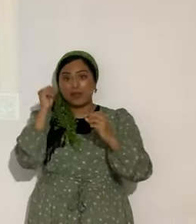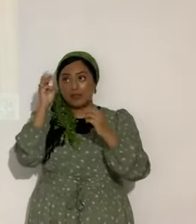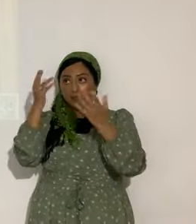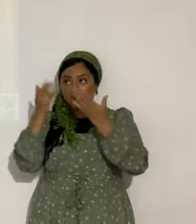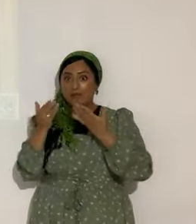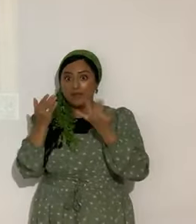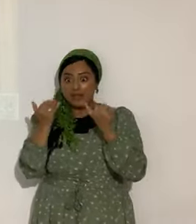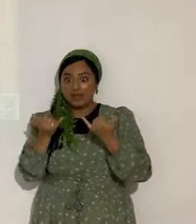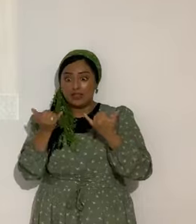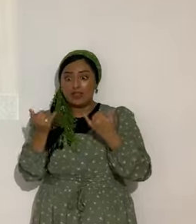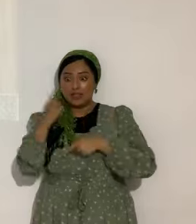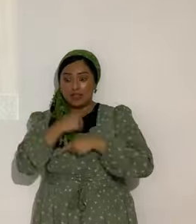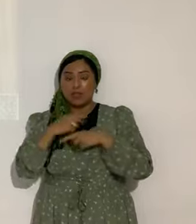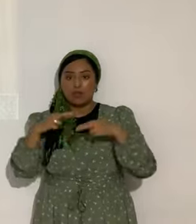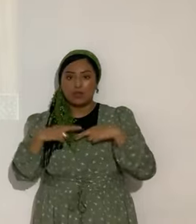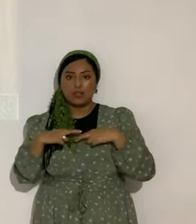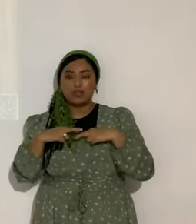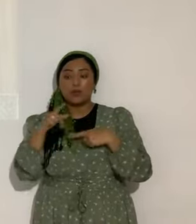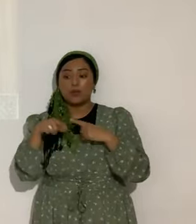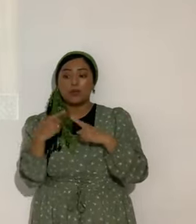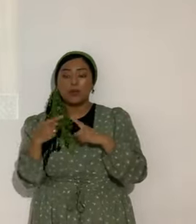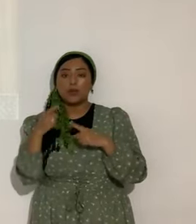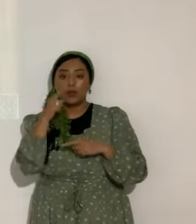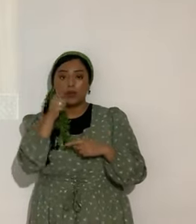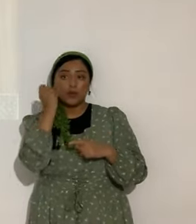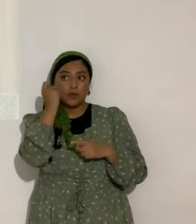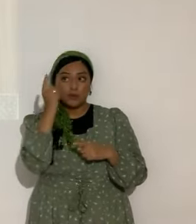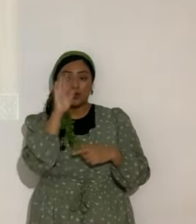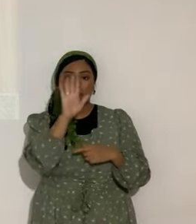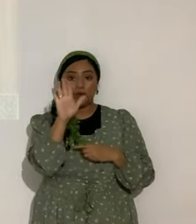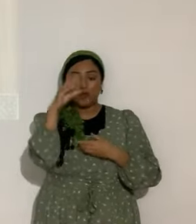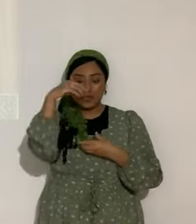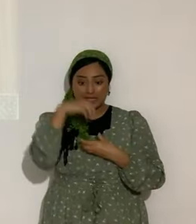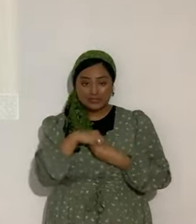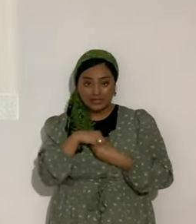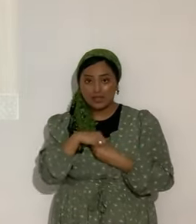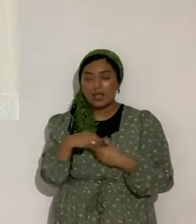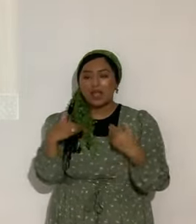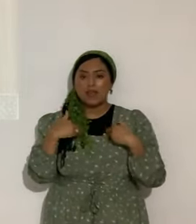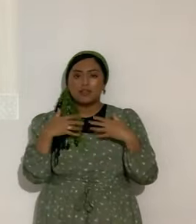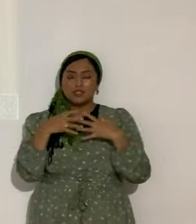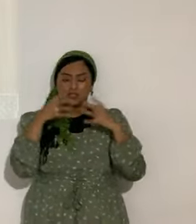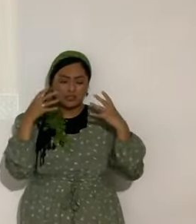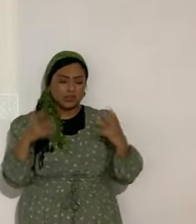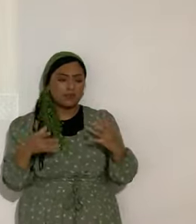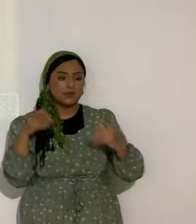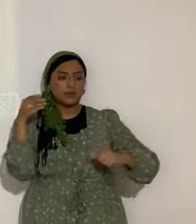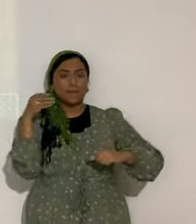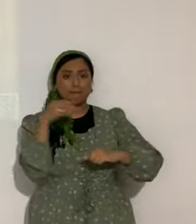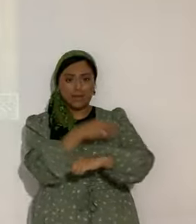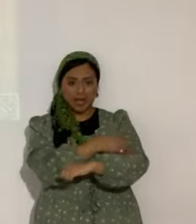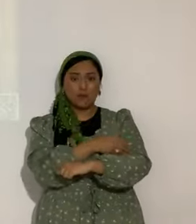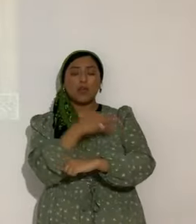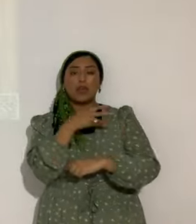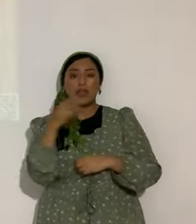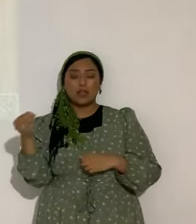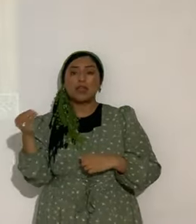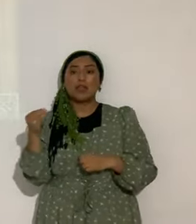reposo. Cuando comprendes que en tu interior hay mucho poder y que fue ya dado,